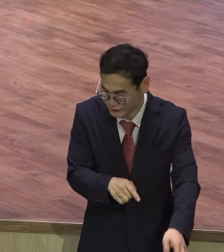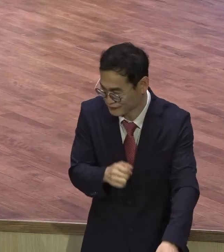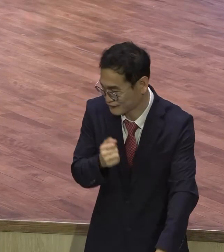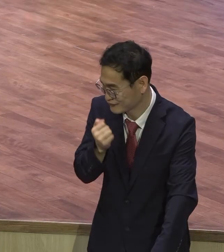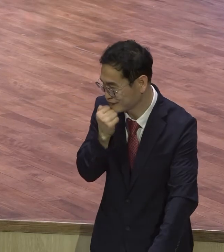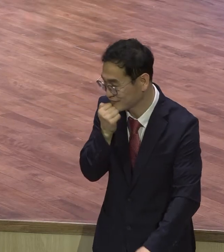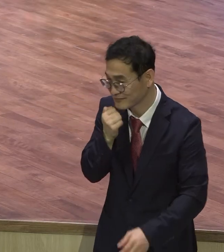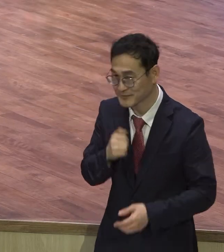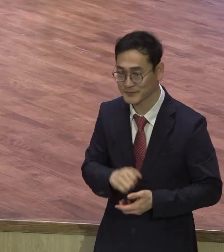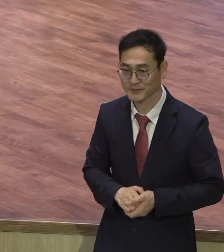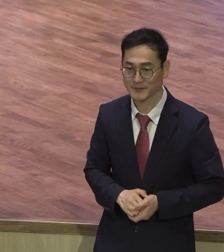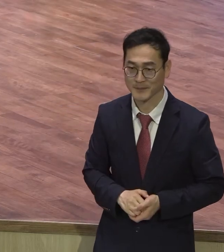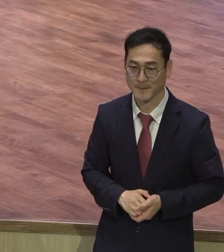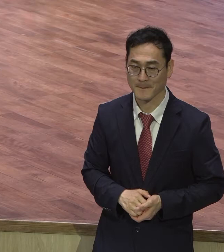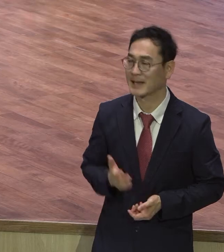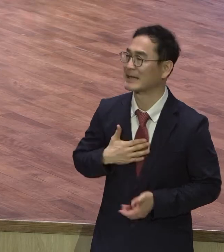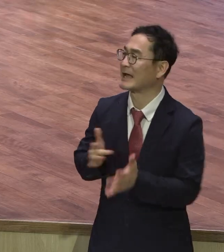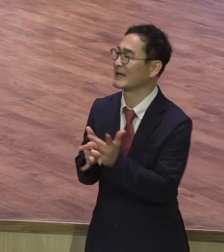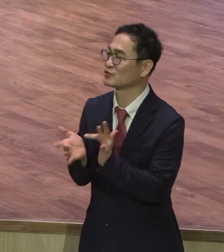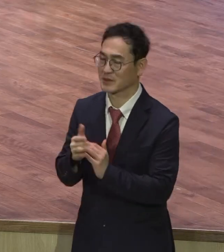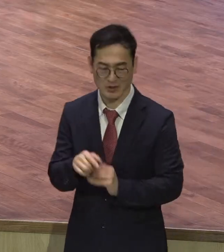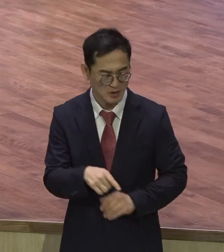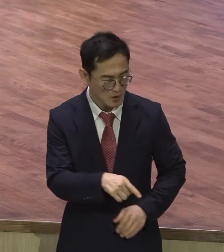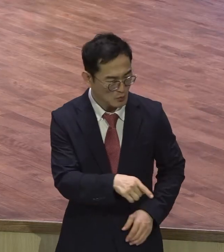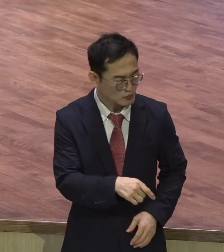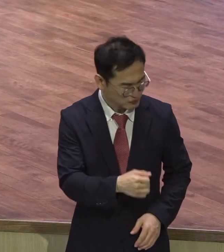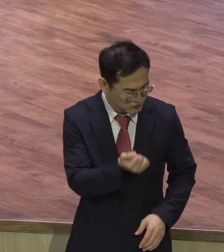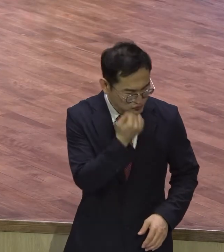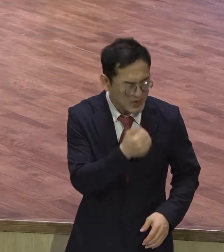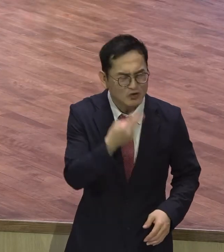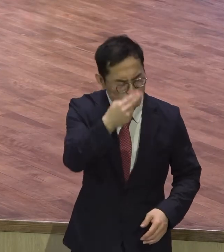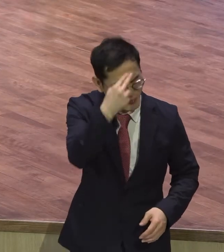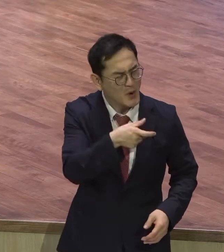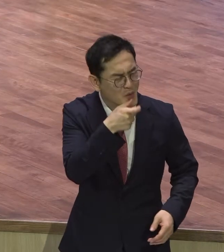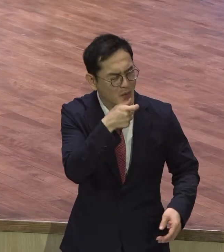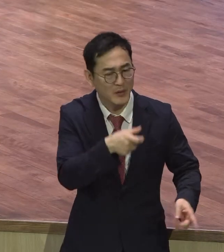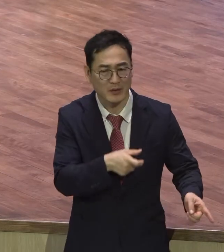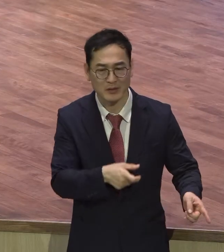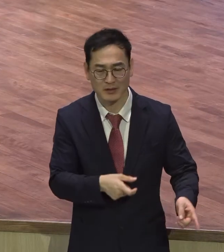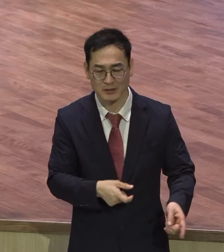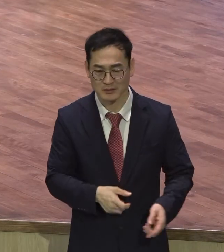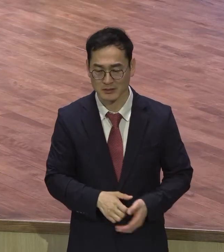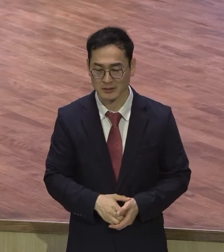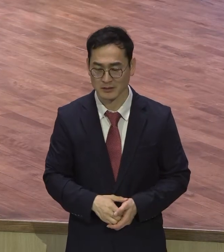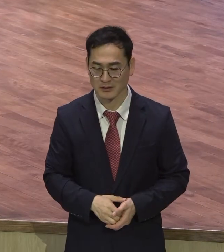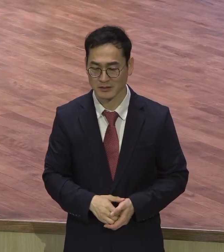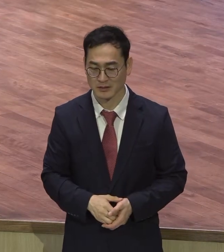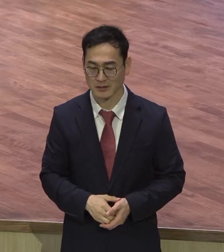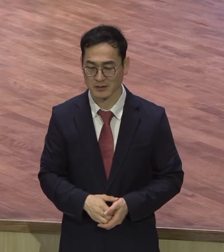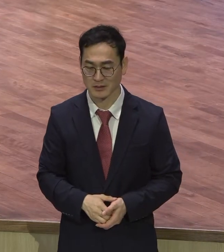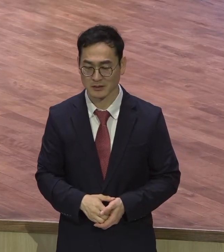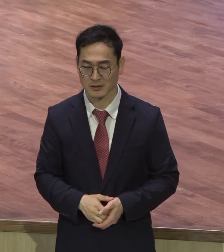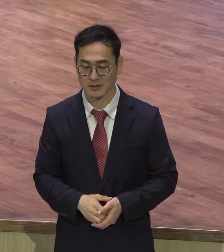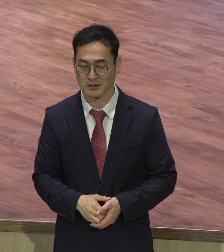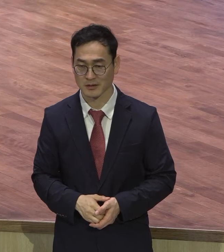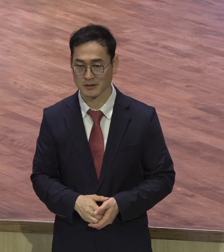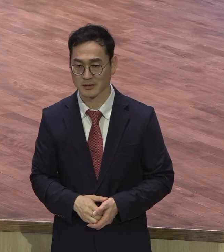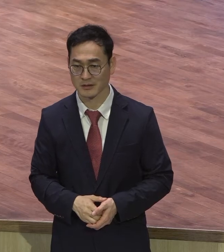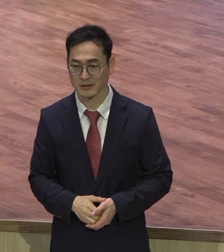등신아 하나도 안 믿으면서 그러니까 공격을 당하니까 불순자를 공격합니까 사단이 계속 잘되도록